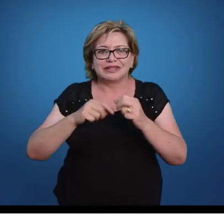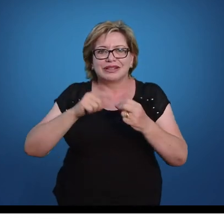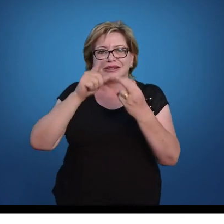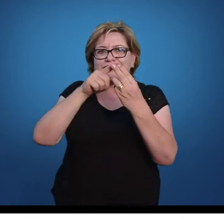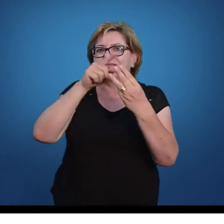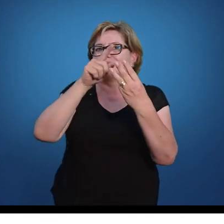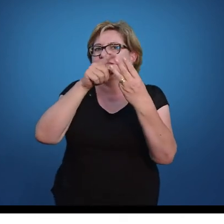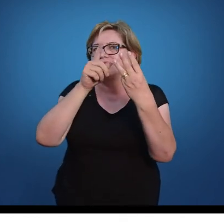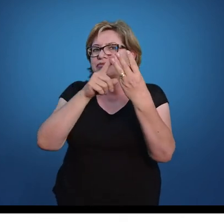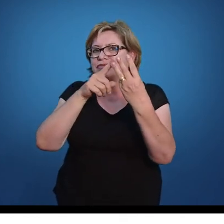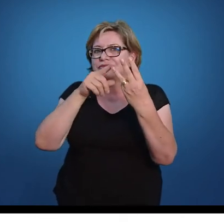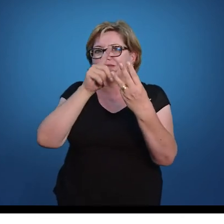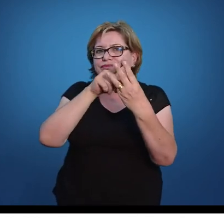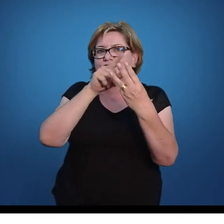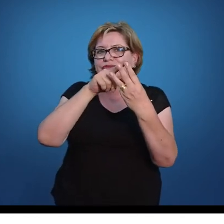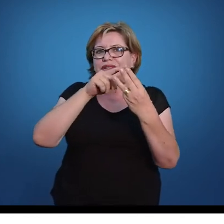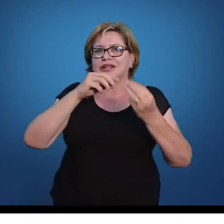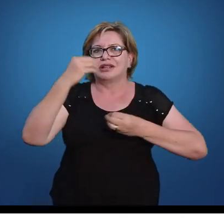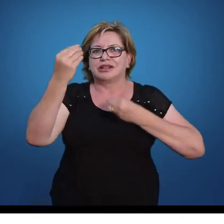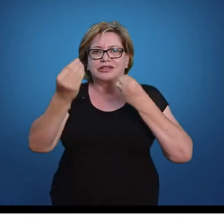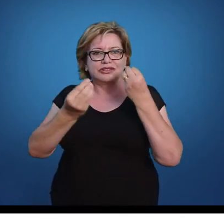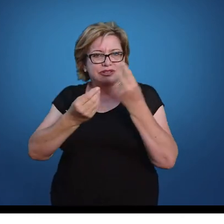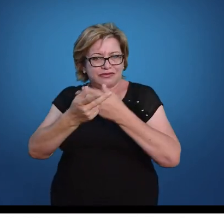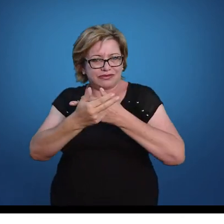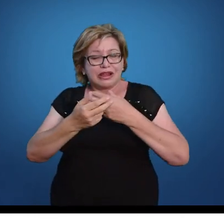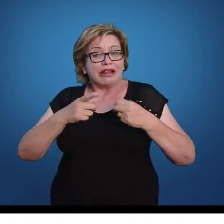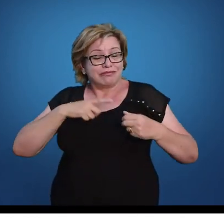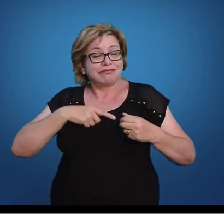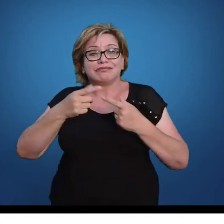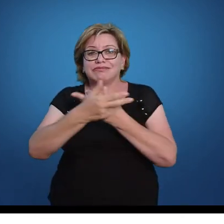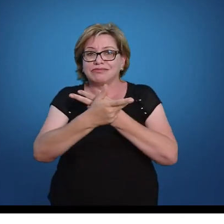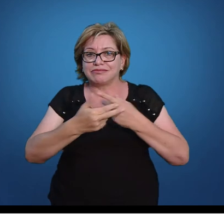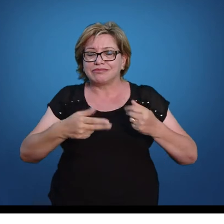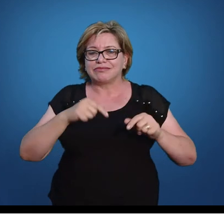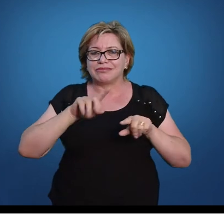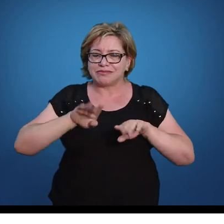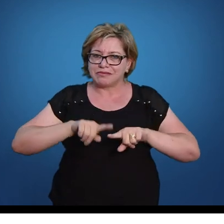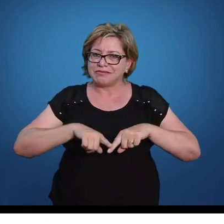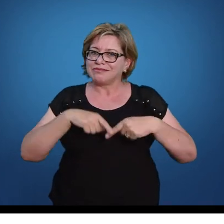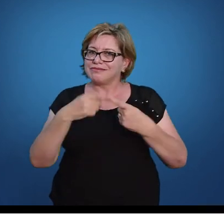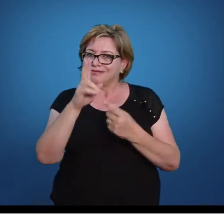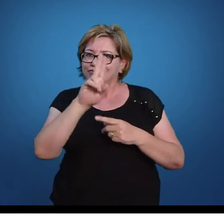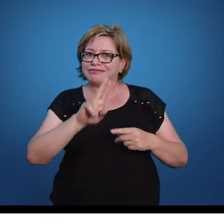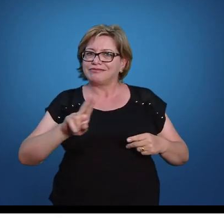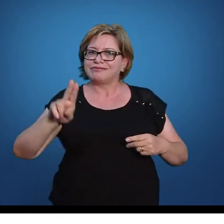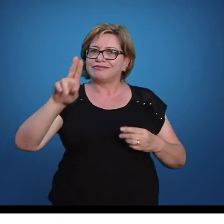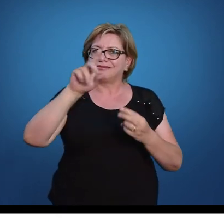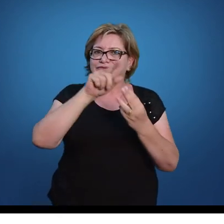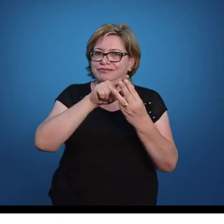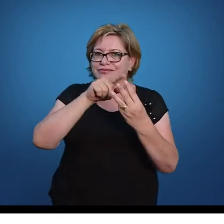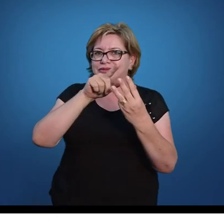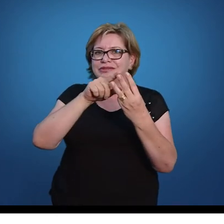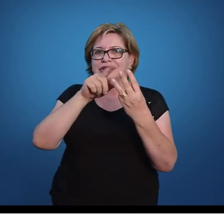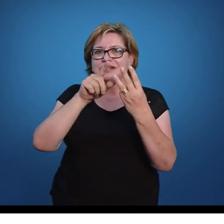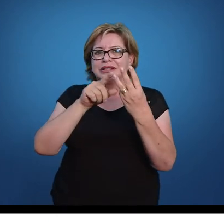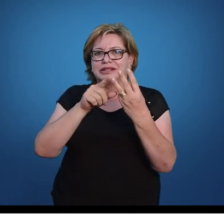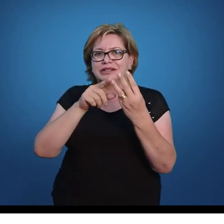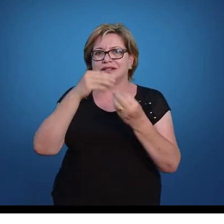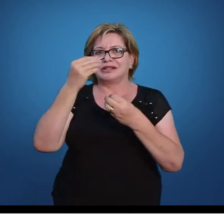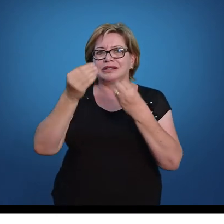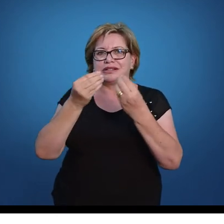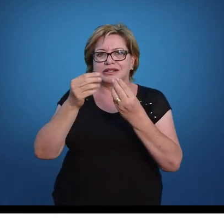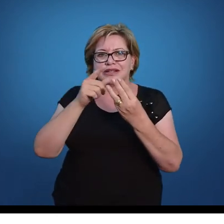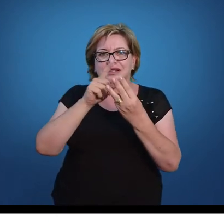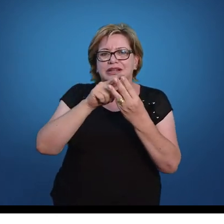principais são várias que a gente tem que se usa no contexto das decisões de investimento. Mas valor presente líquido,